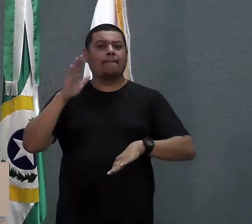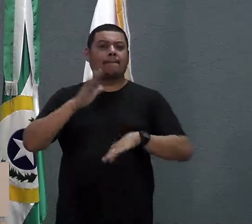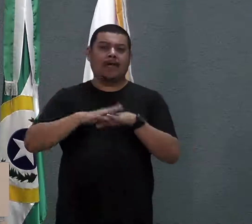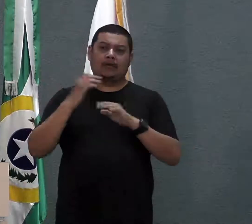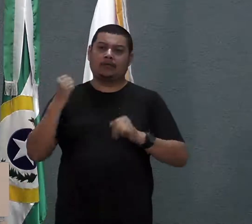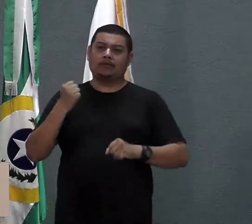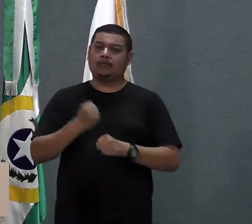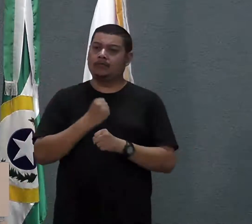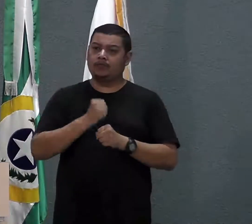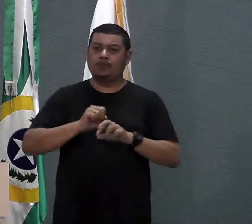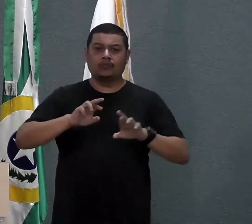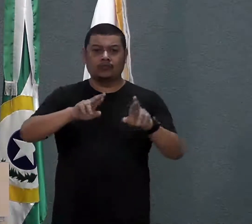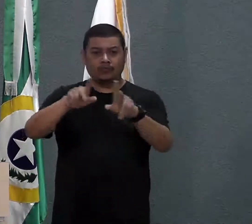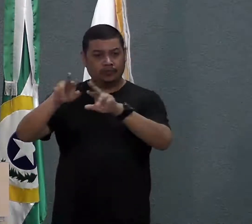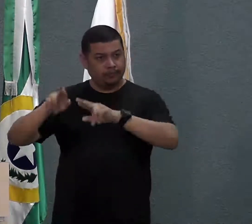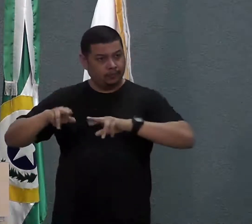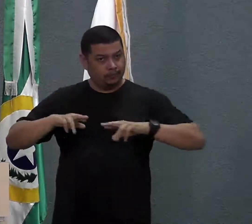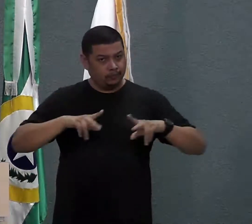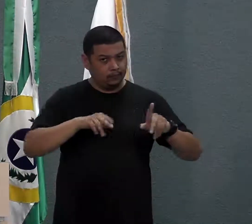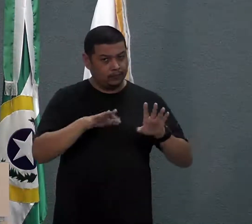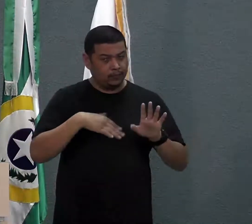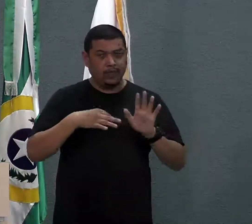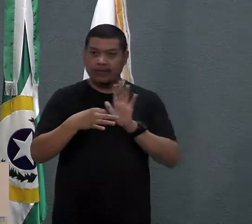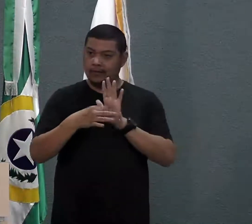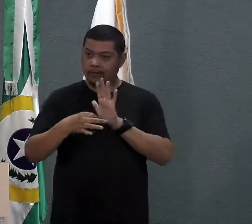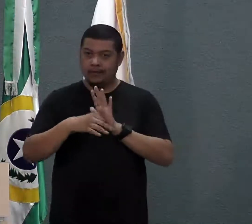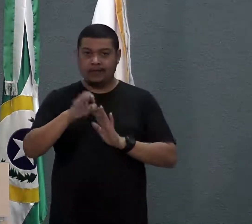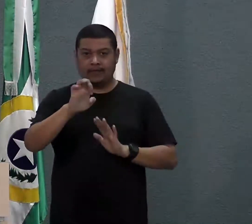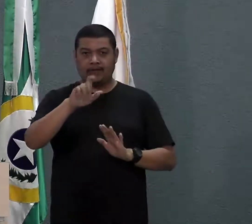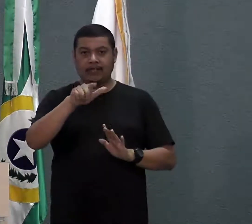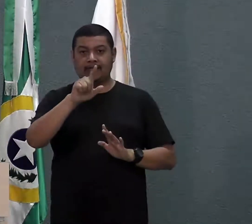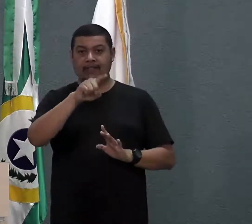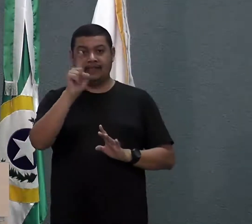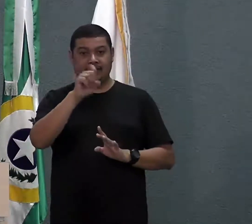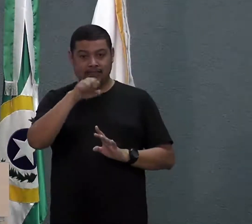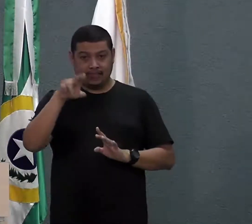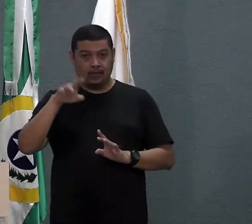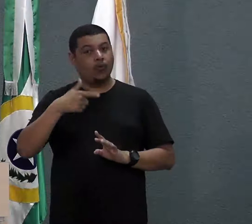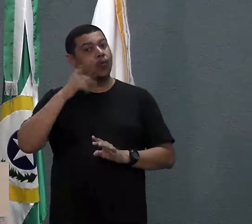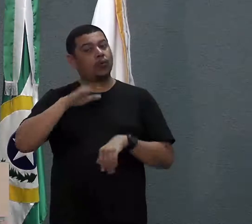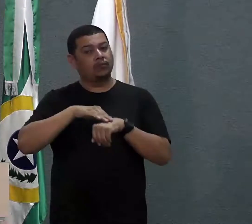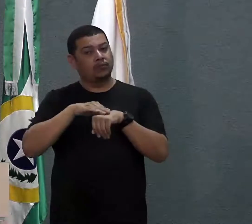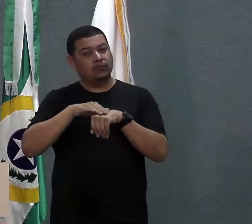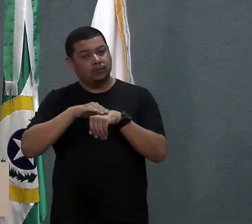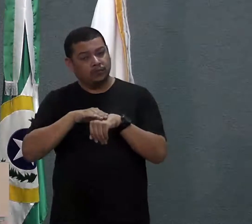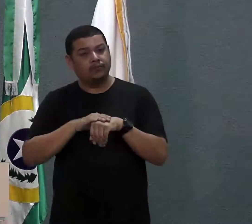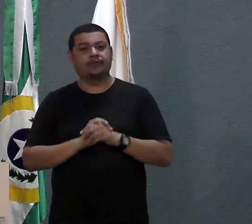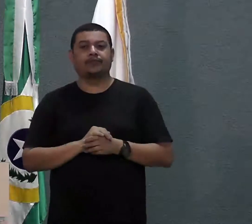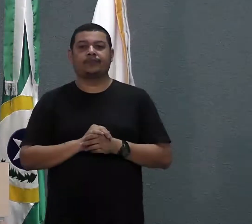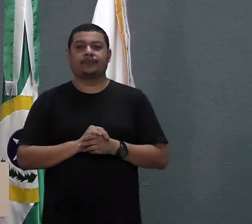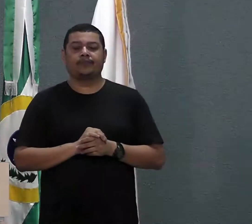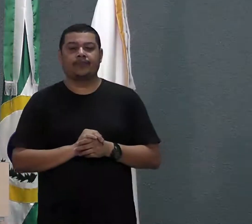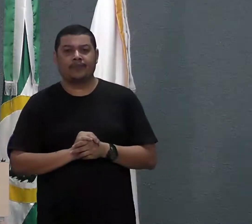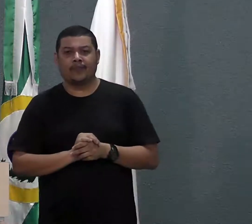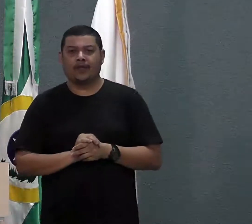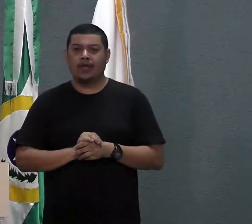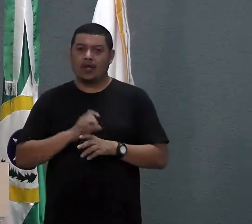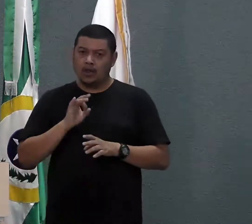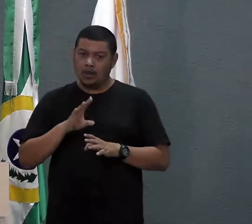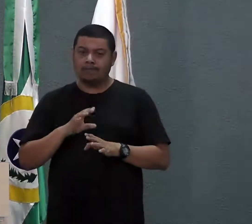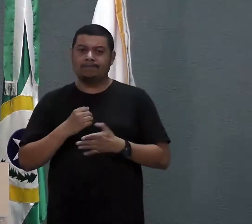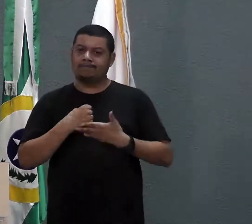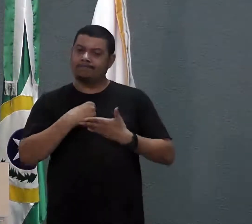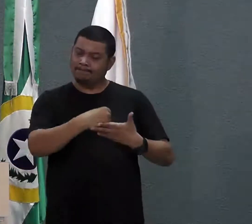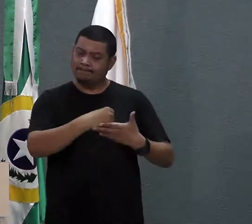Eu tenho certeza que o Eliseu está atento a isso, já conversei com ele, então seria mais para reforçar aí